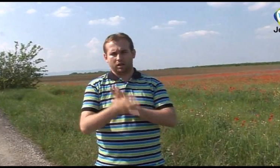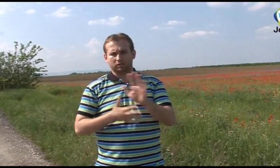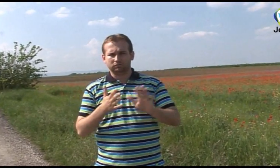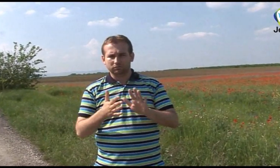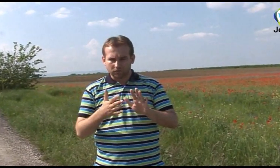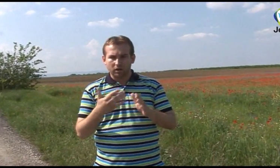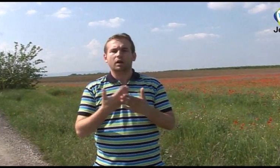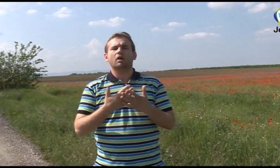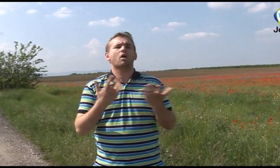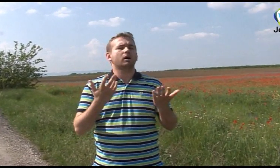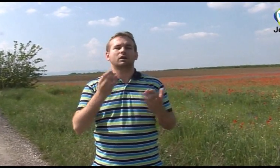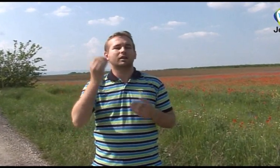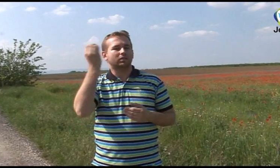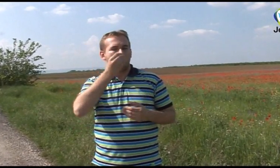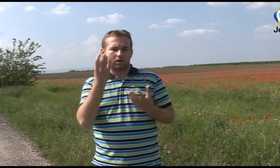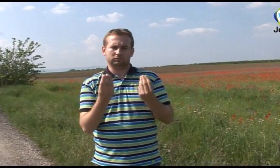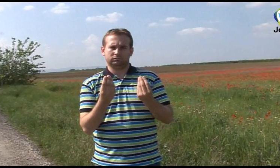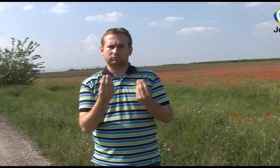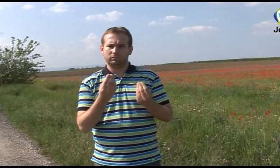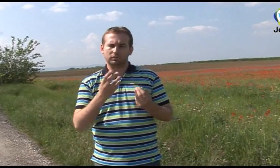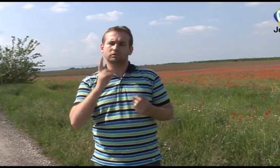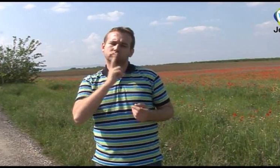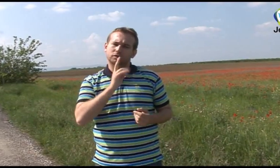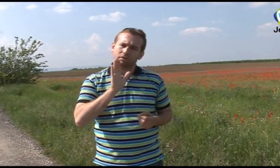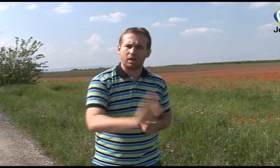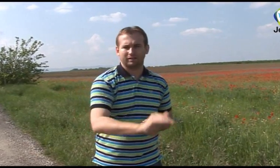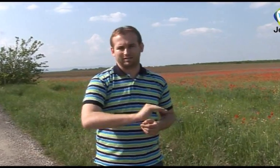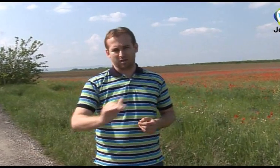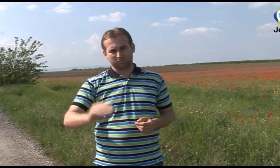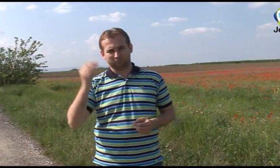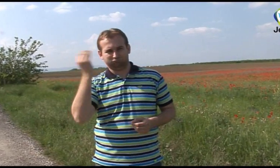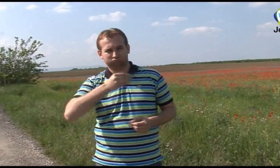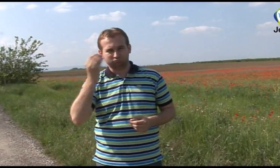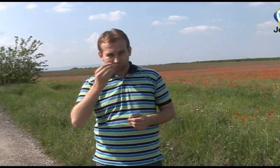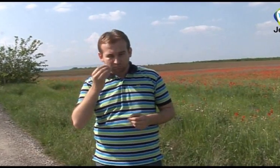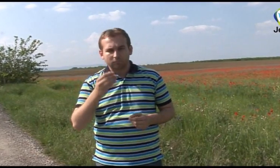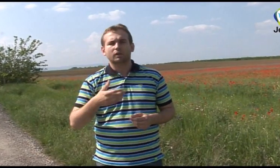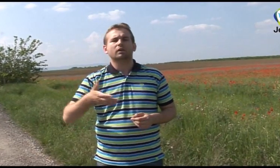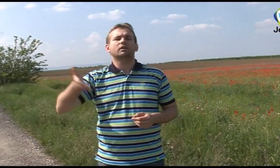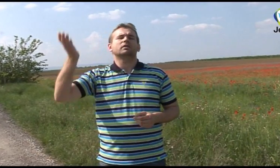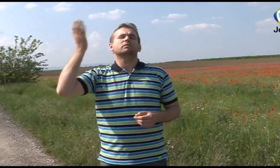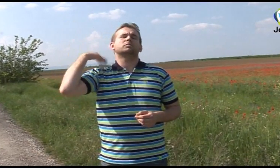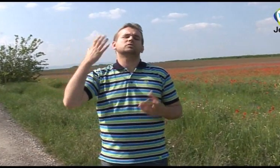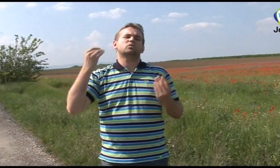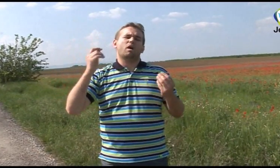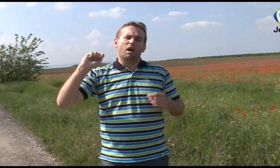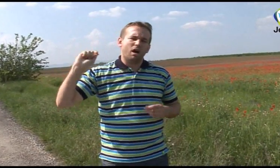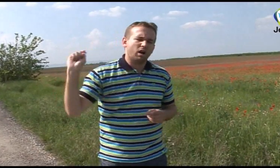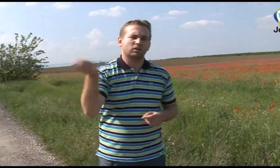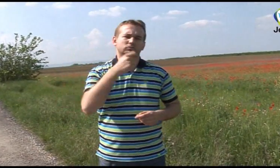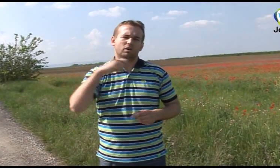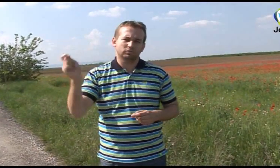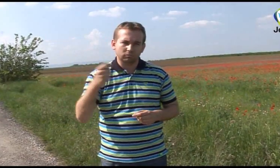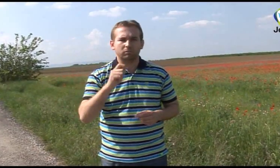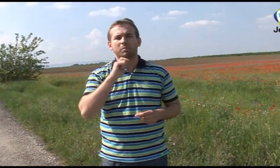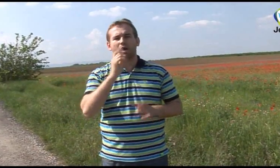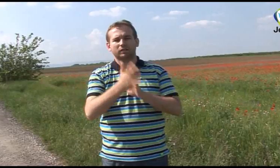Sok éves küzdelem kellett ahhoz, hogy a magyar jelnyelve törvényben is akkreditálják, illetve hogy a siket oktatásban teretnyeljen magának, mint oktatási